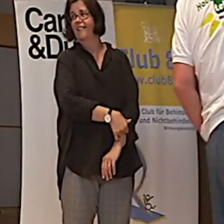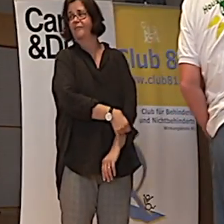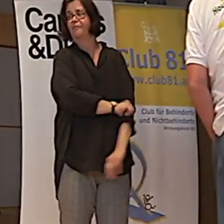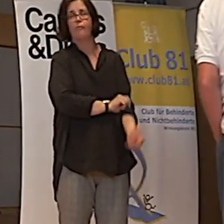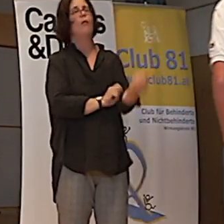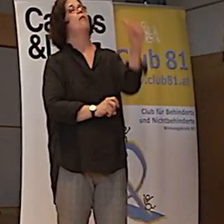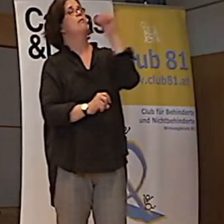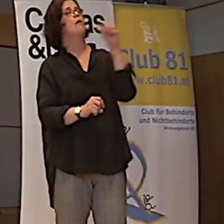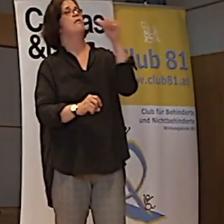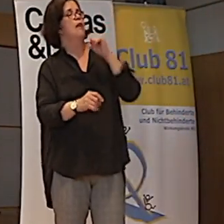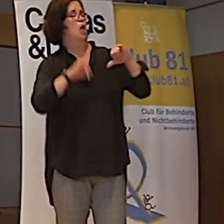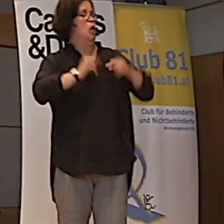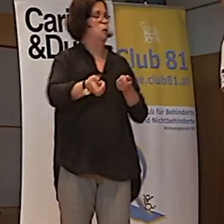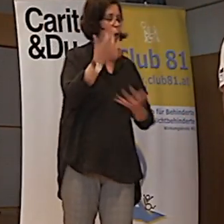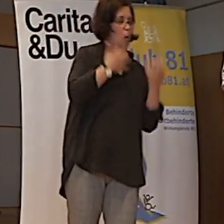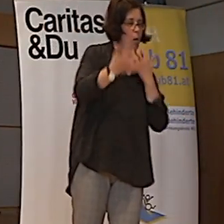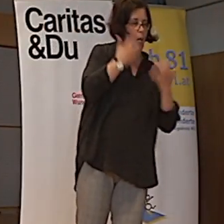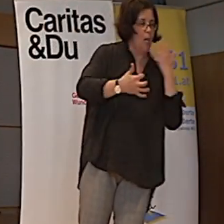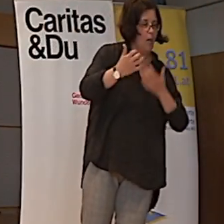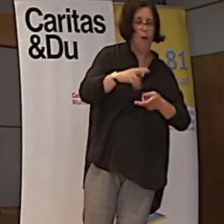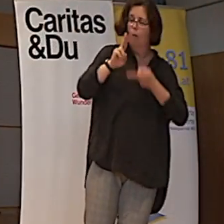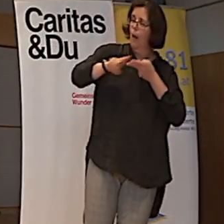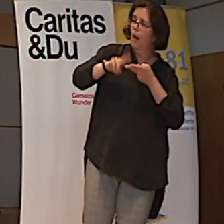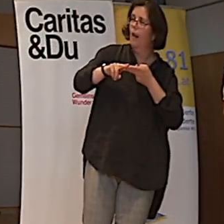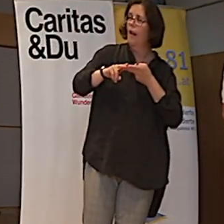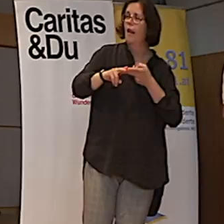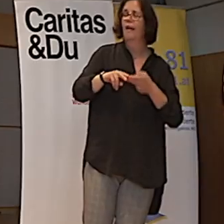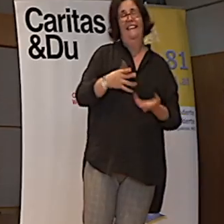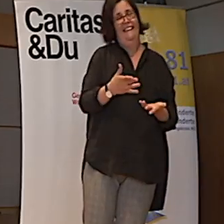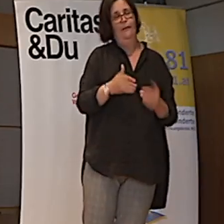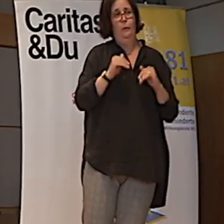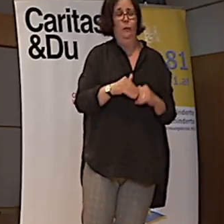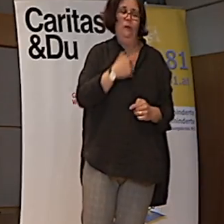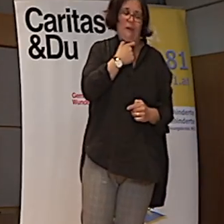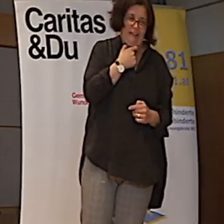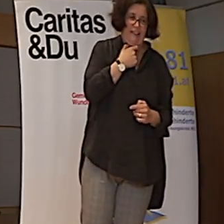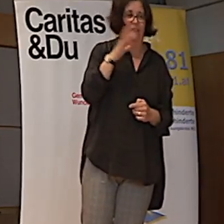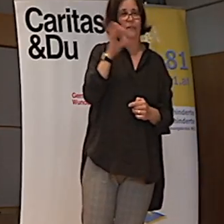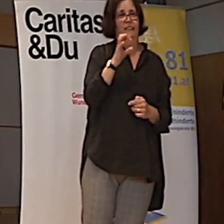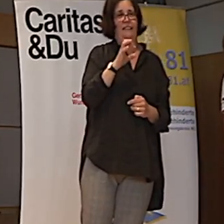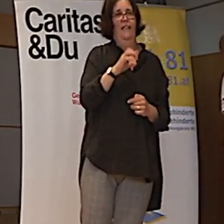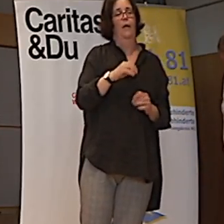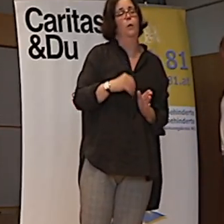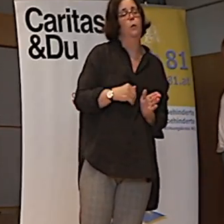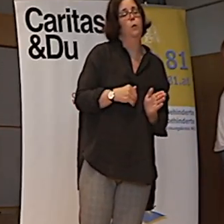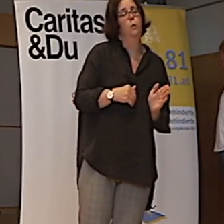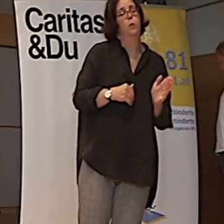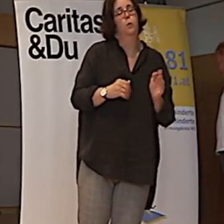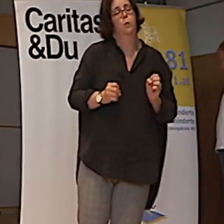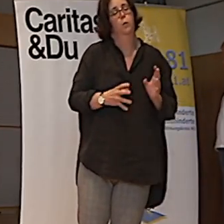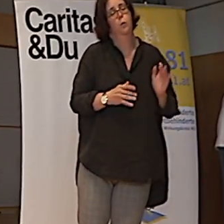trinke den Trink, ich habe die Pizza, der hält mich gut, und dann ruft die Matur. Also fahre ich um die Bar rundherum,